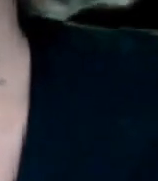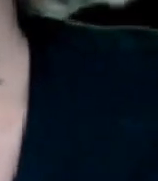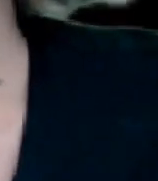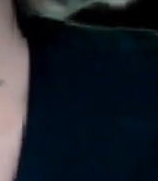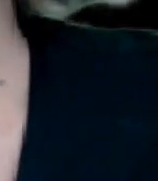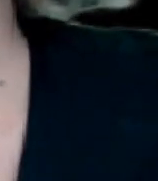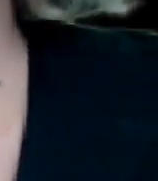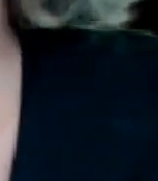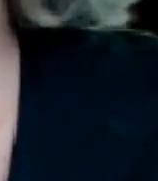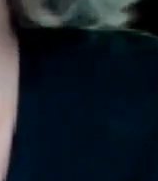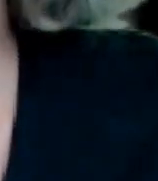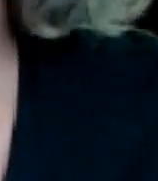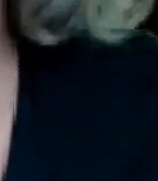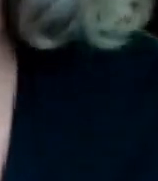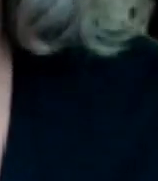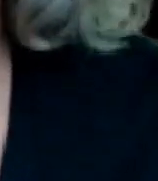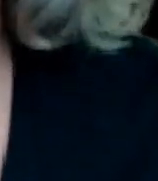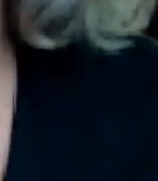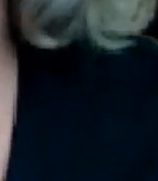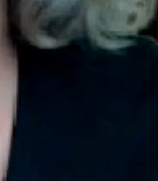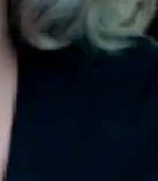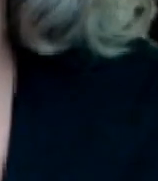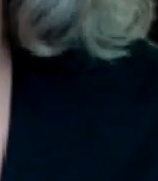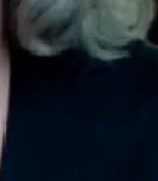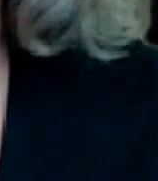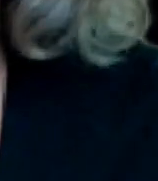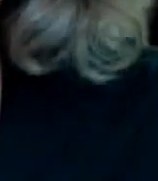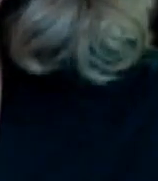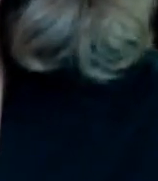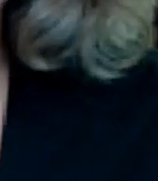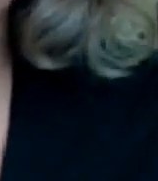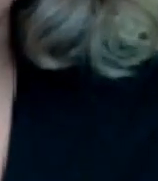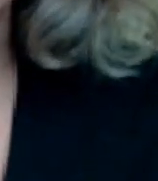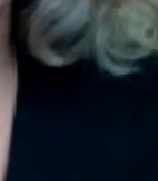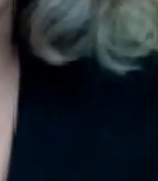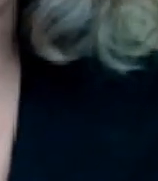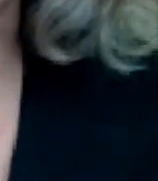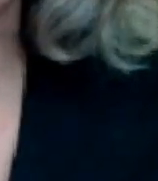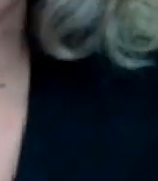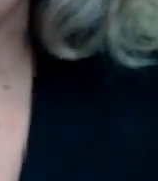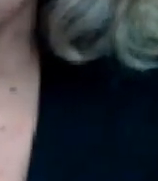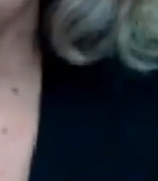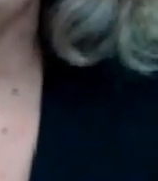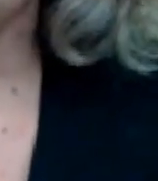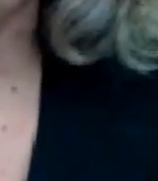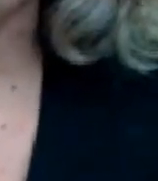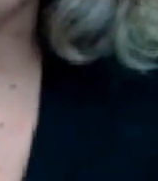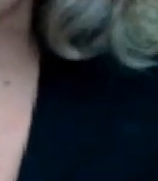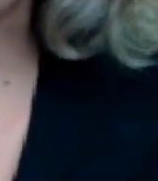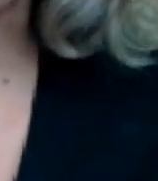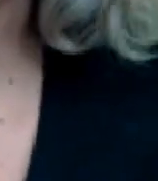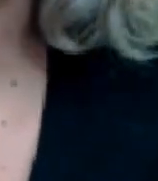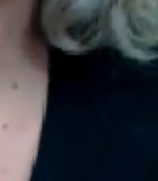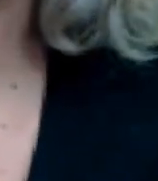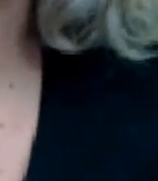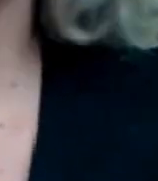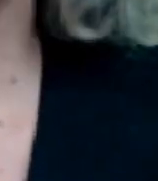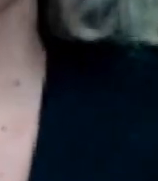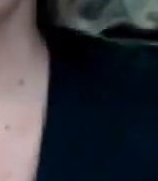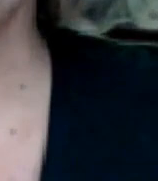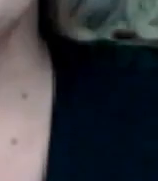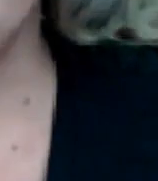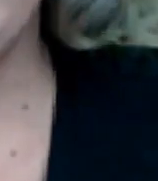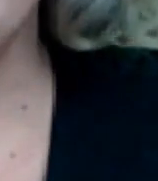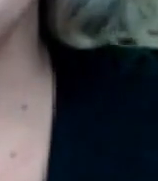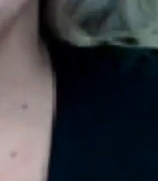era importante que preguntara esto por la razón de que yo también puse una como se dice yo una